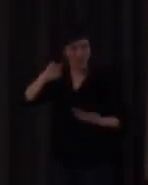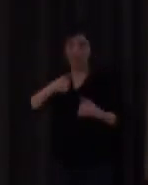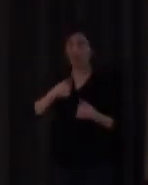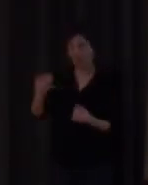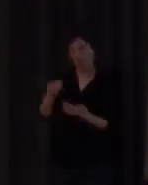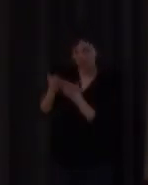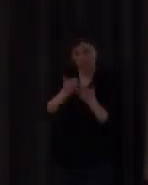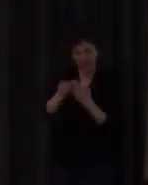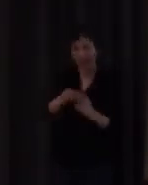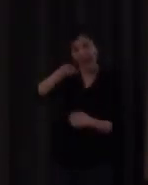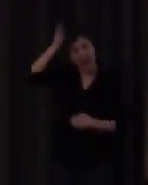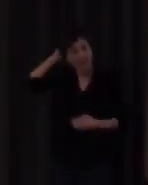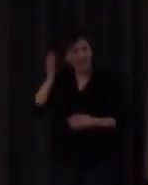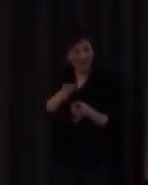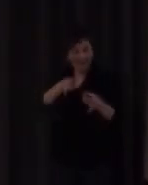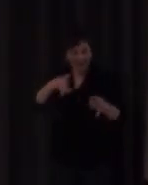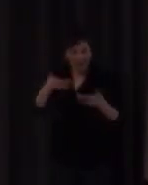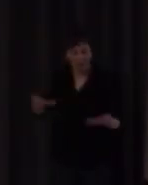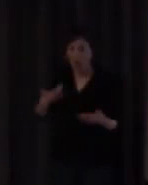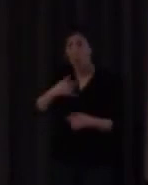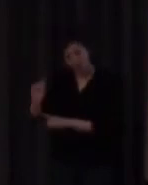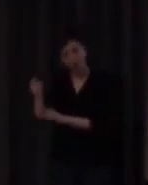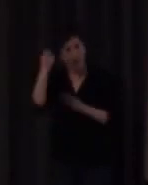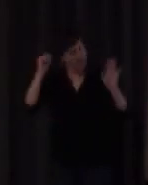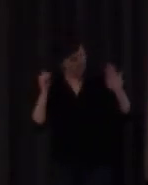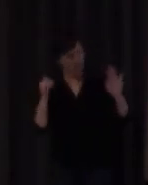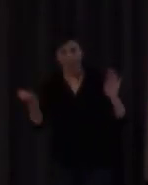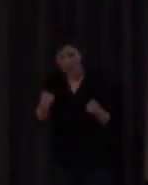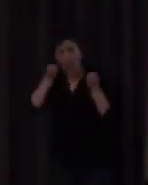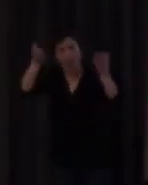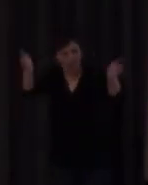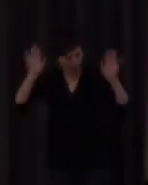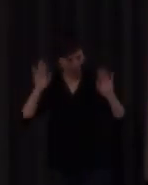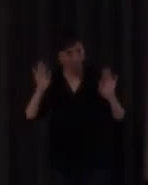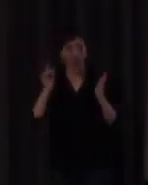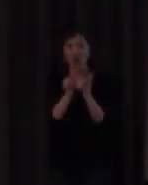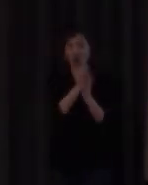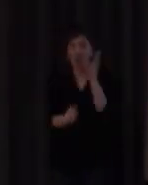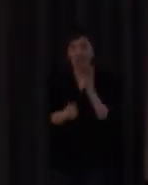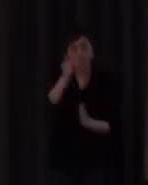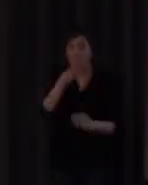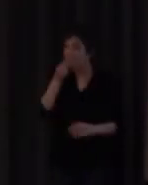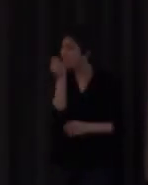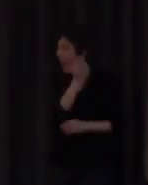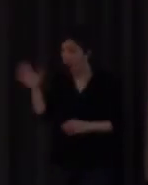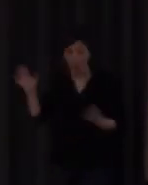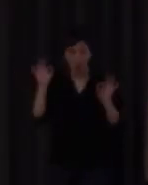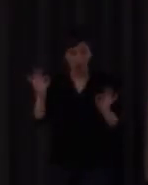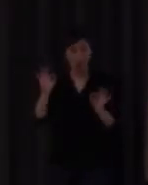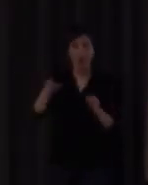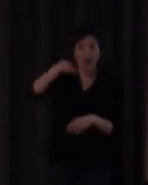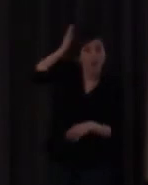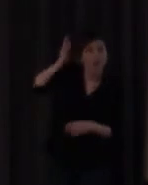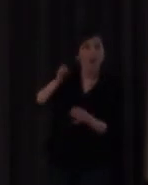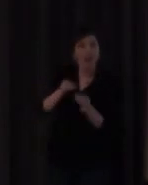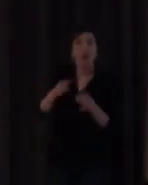que es lo que le estoy enseñando ahora con bastante éxito por cierto que desde aquí tengo que decir que las notas más altas de latín y de griego se las